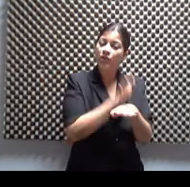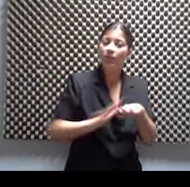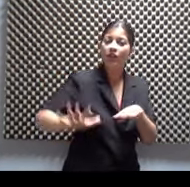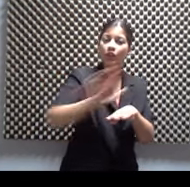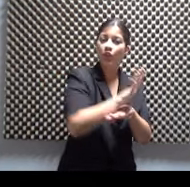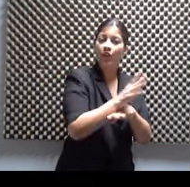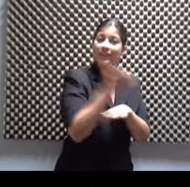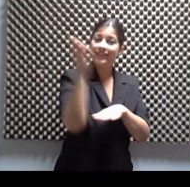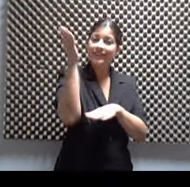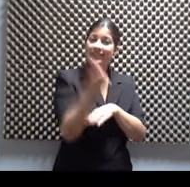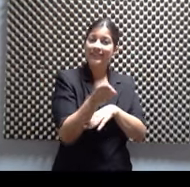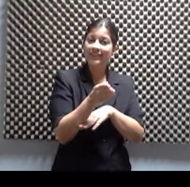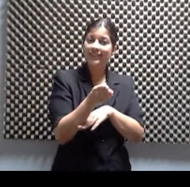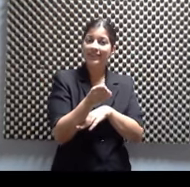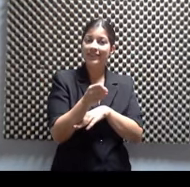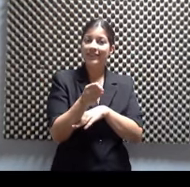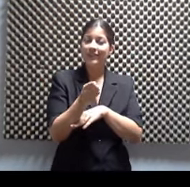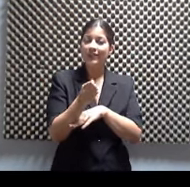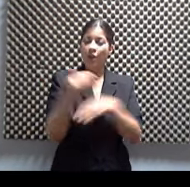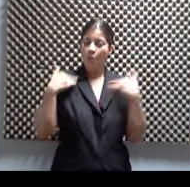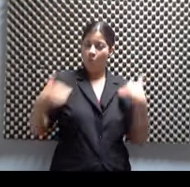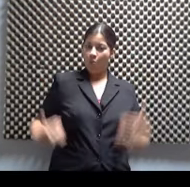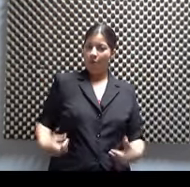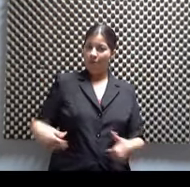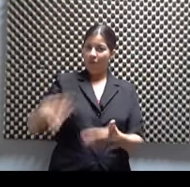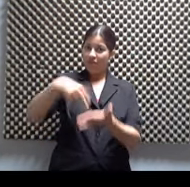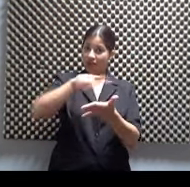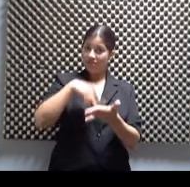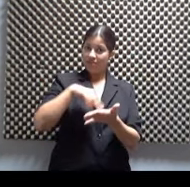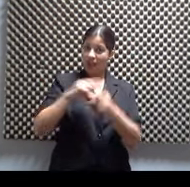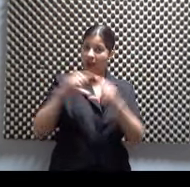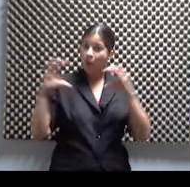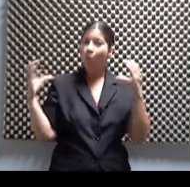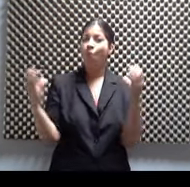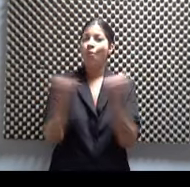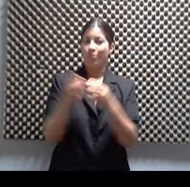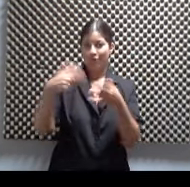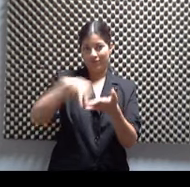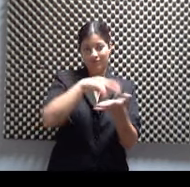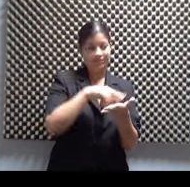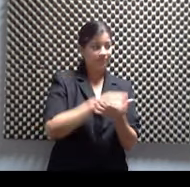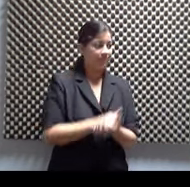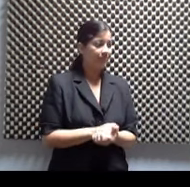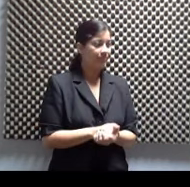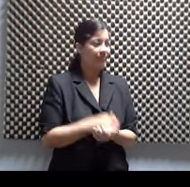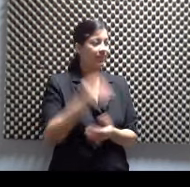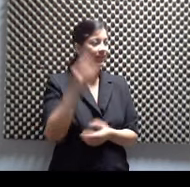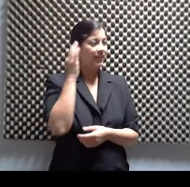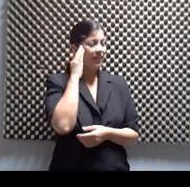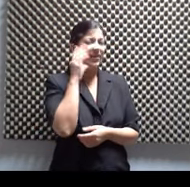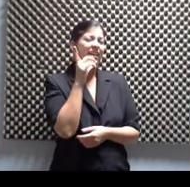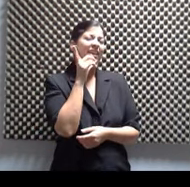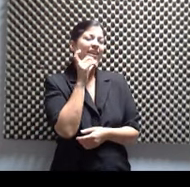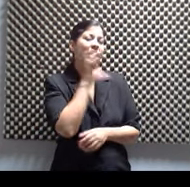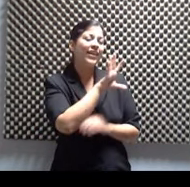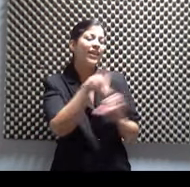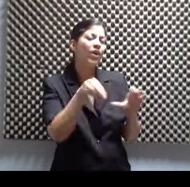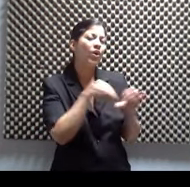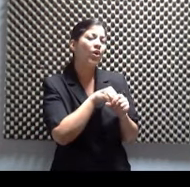Cuerpo de Danza. pero esto es bien importante porque tú sabes quién está aquí unida al B&B. ¿Quién